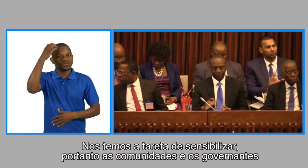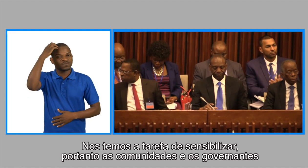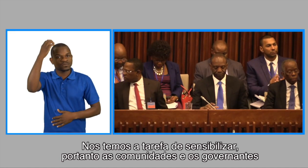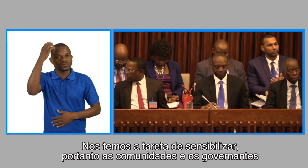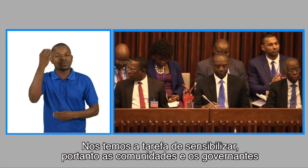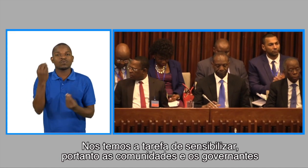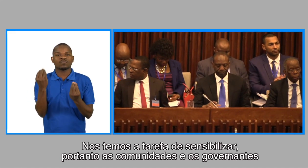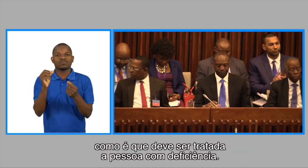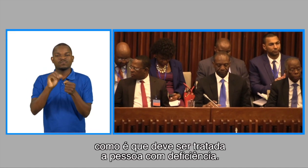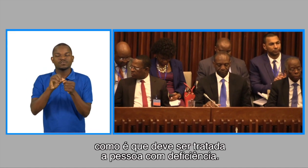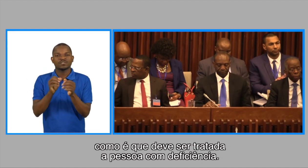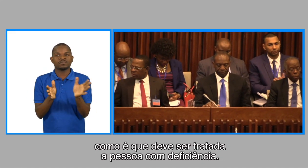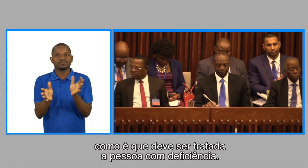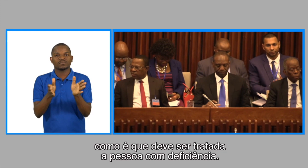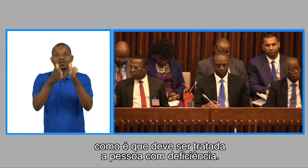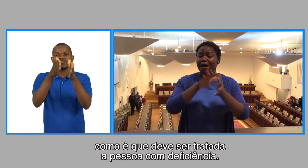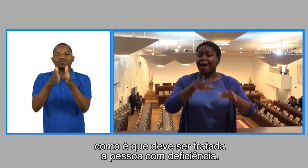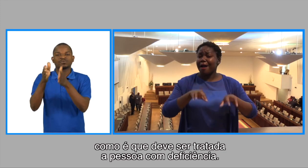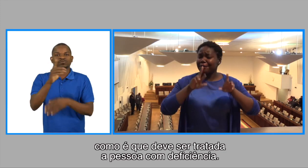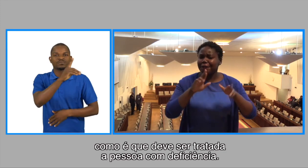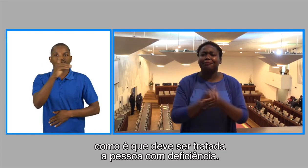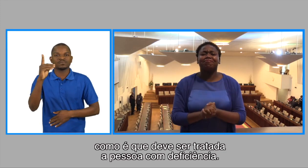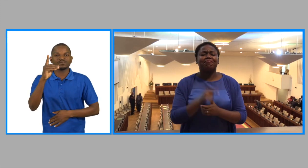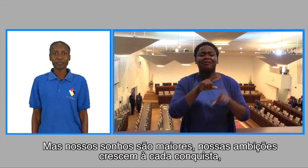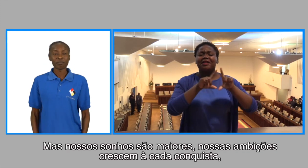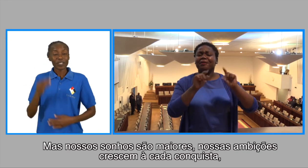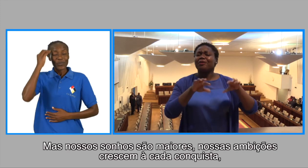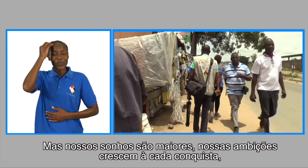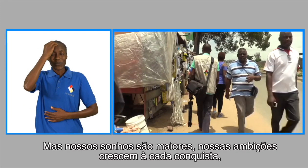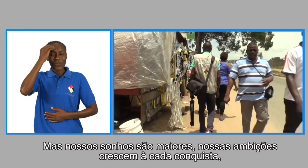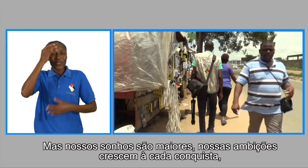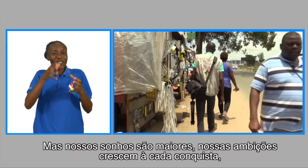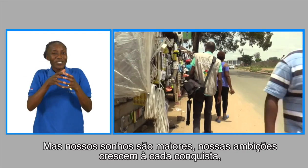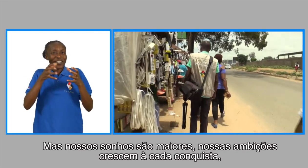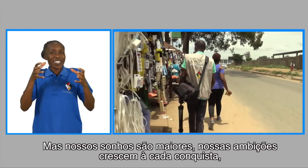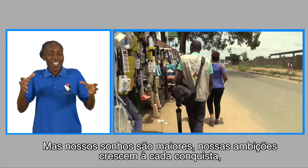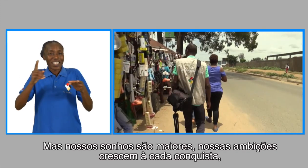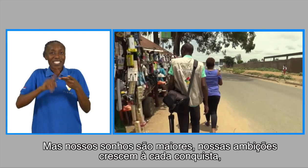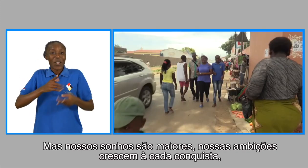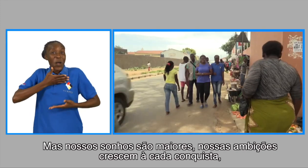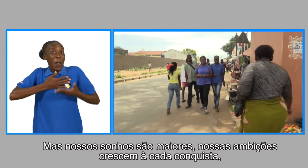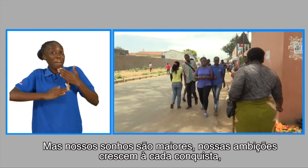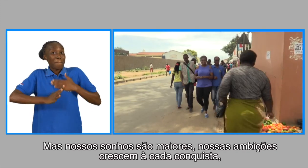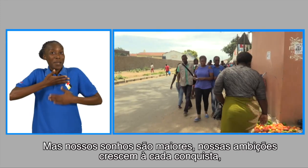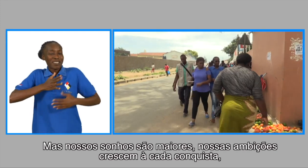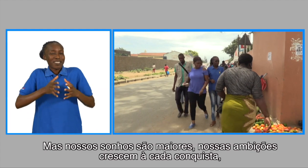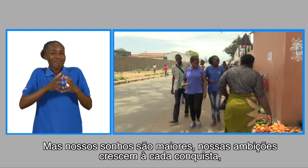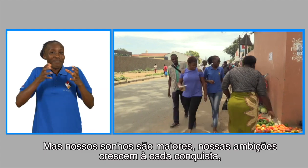os governantes como é que deve ser tratada a pessoa com deficiência mas nossos sonhos são maiores nossas ambições crescem a cada